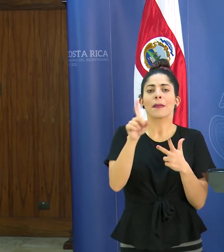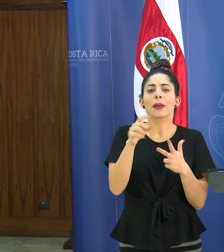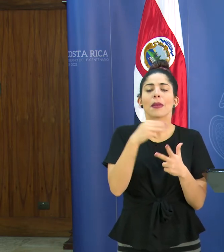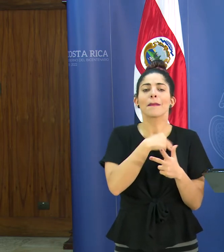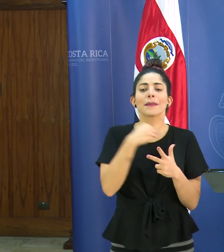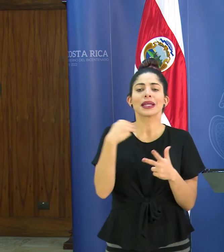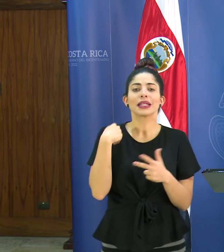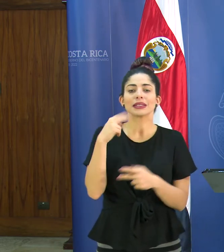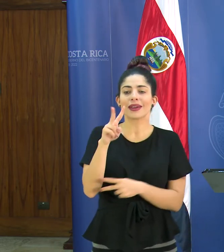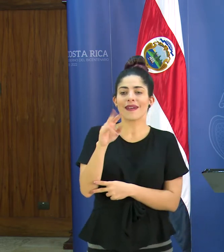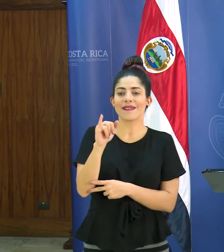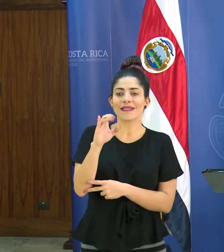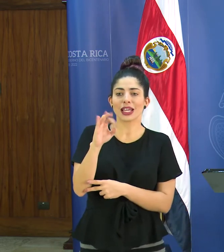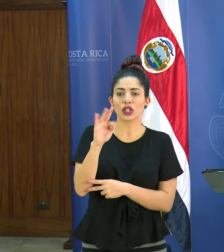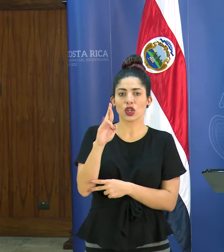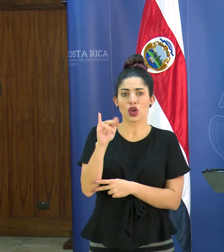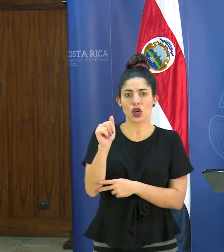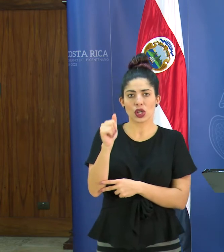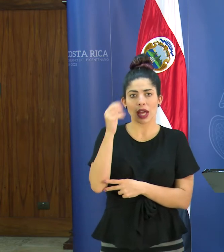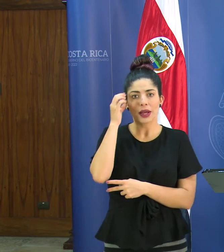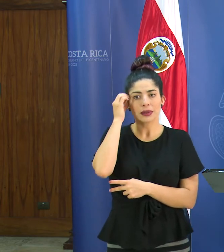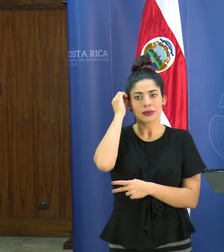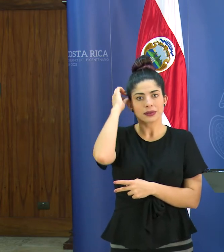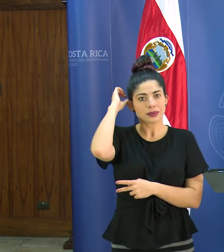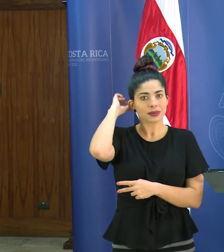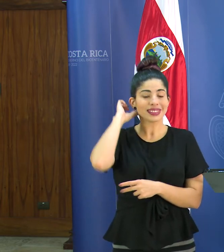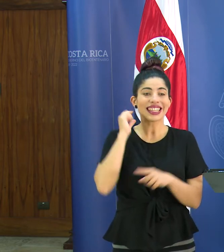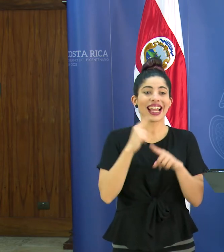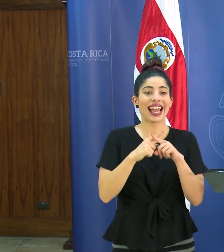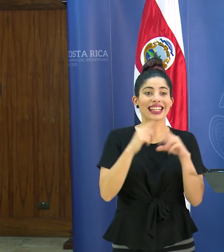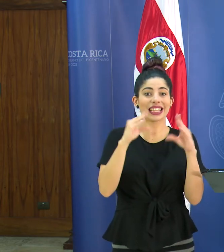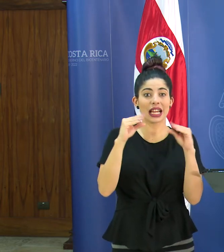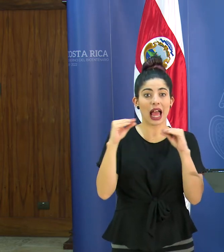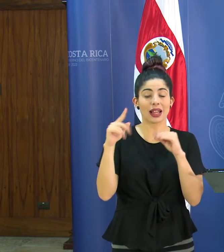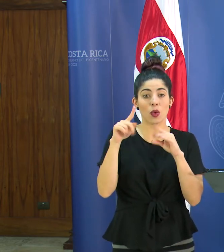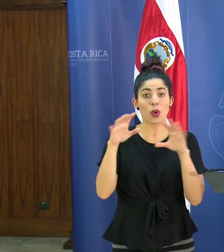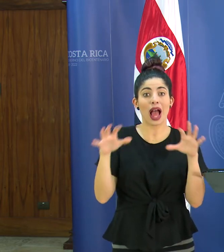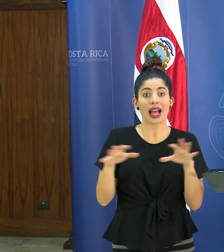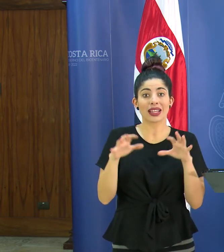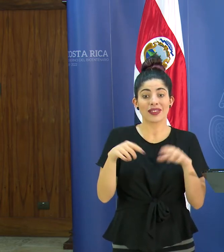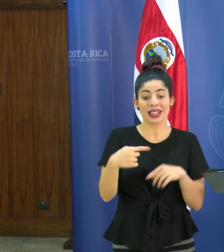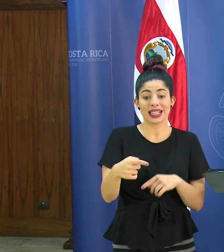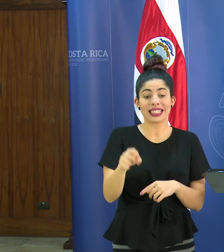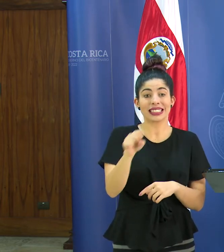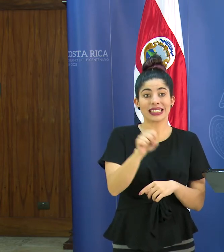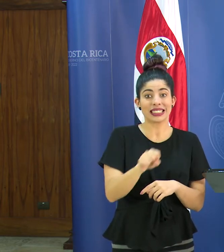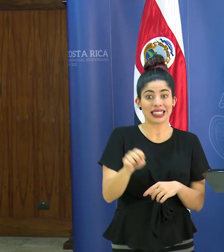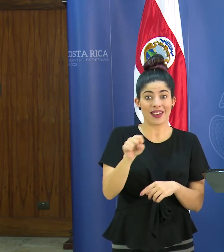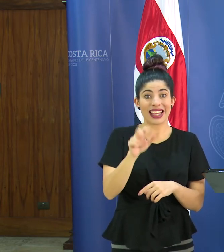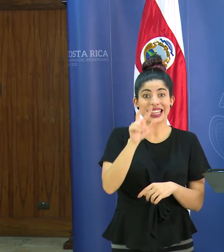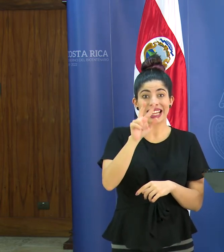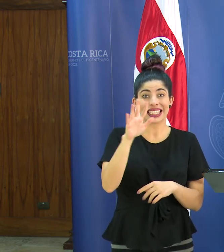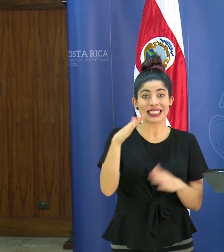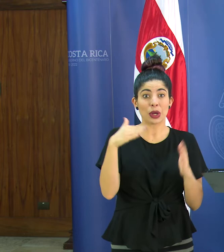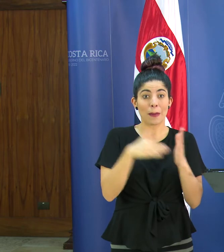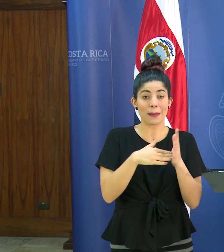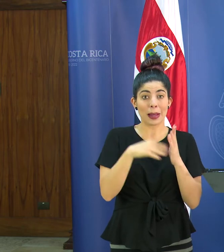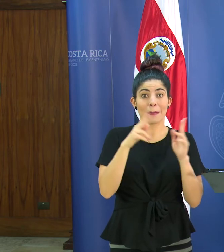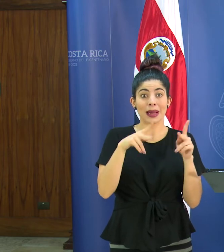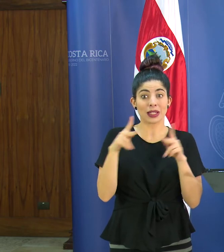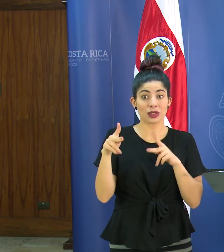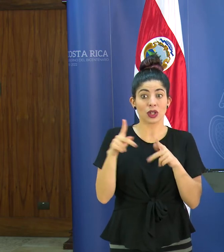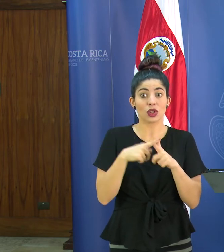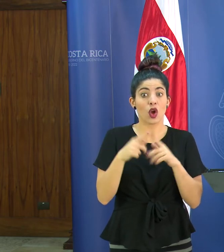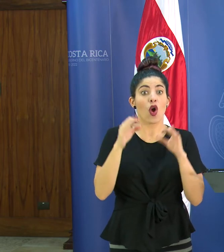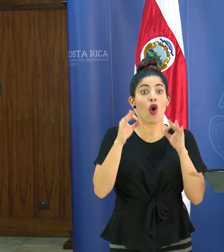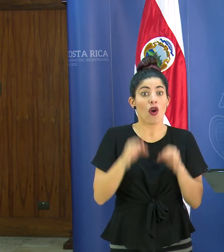ministra doña Victoria los Sex Nights es un evento que está el sábado programado y que son 35 mil personas quisiera nada más y me